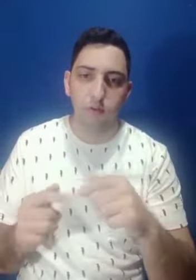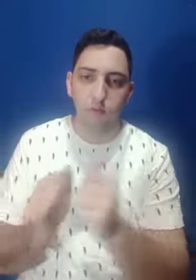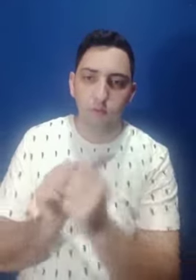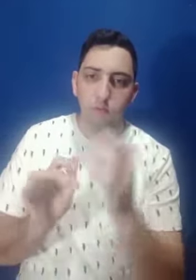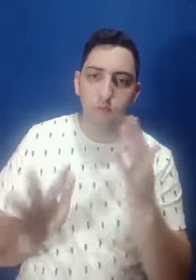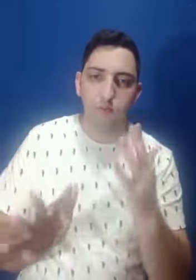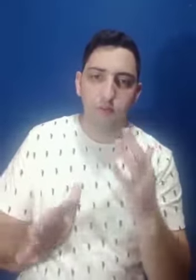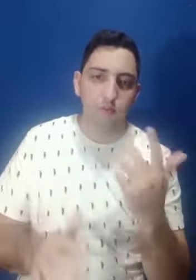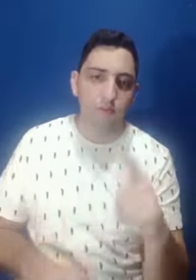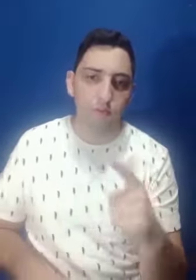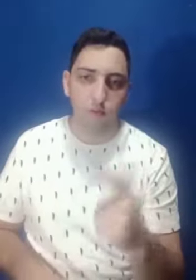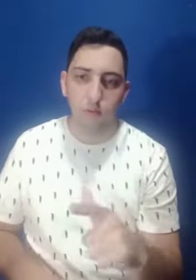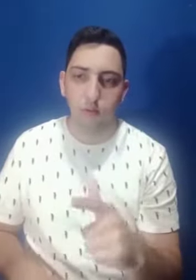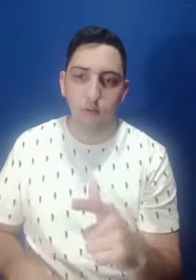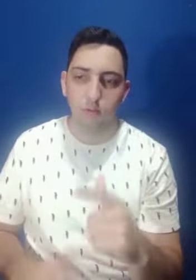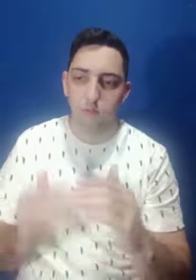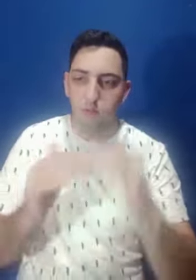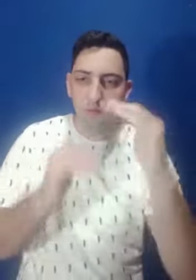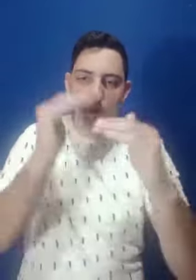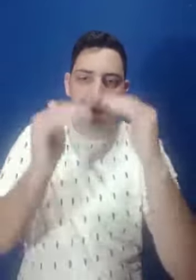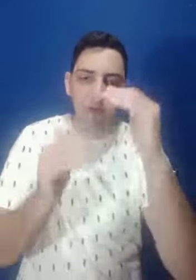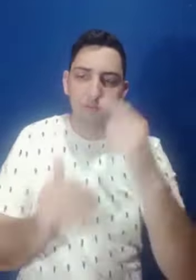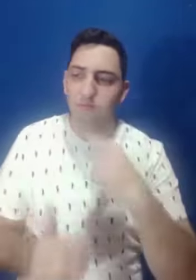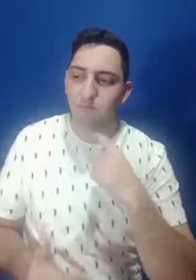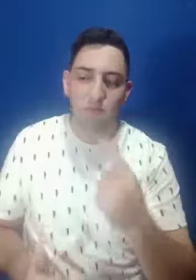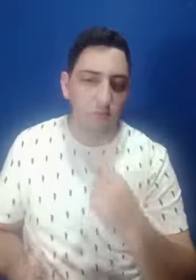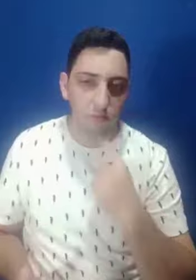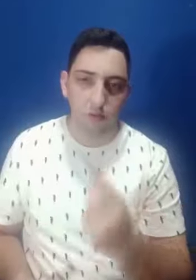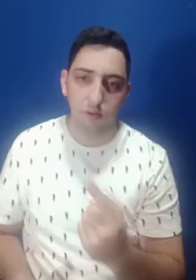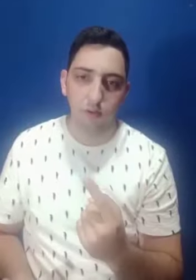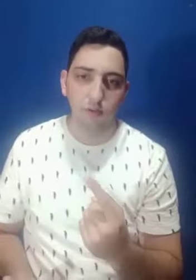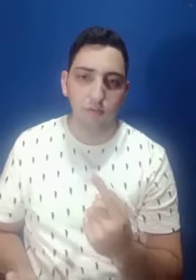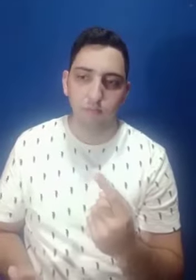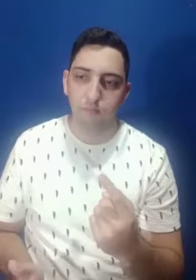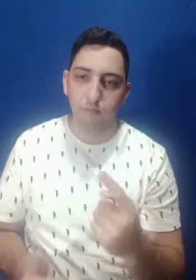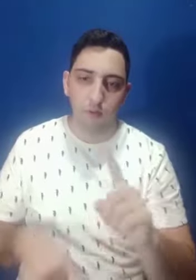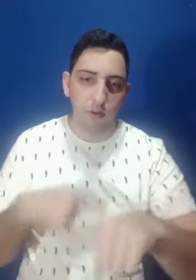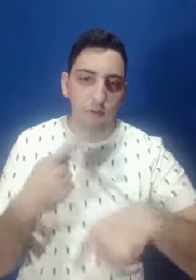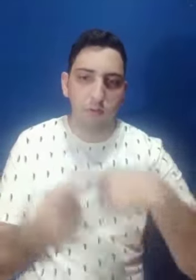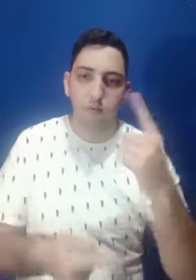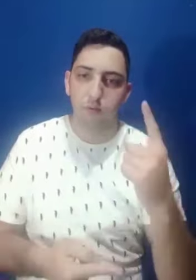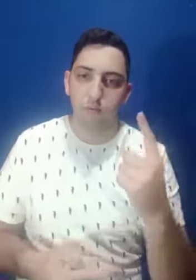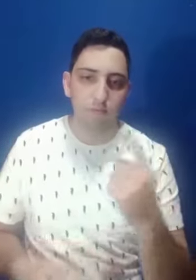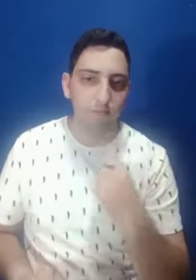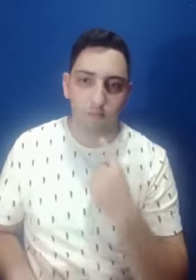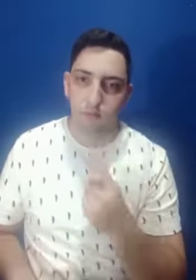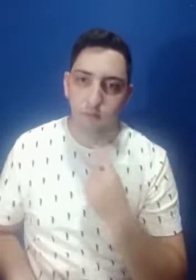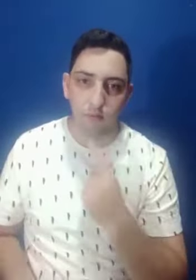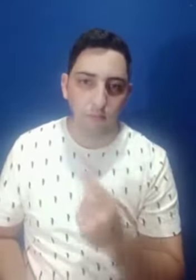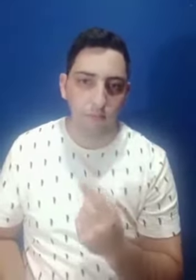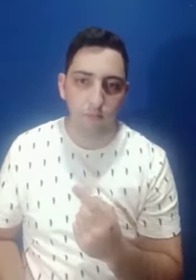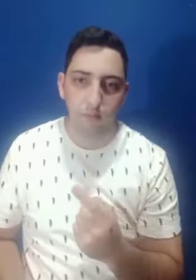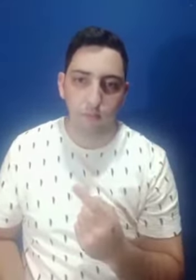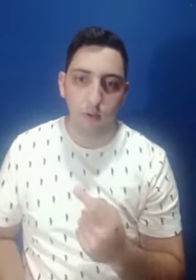mas o objetivo que era a fluência não tinha alcançado. Eu não conseguia progredir e nem evoluir.